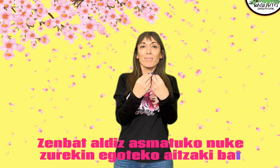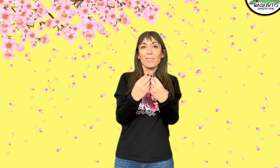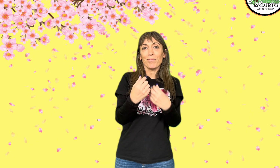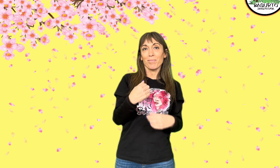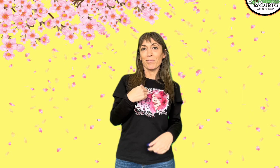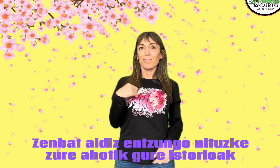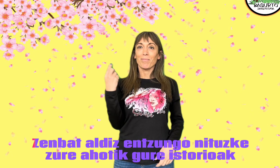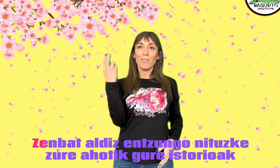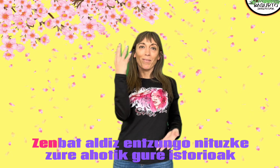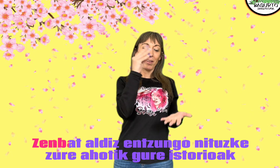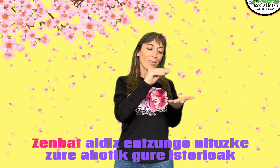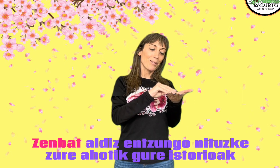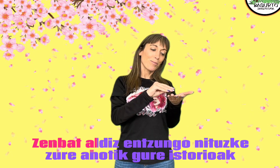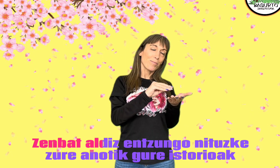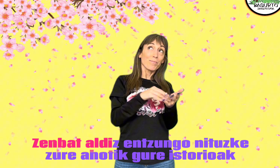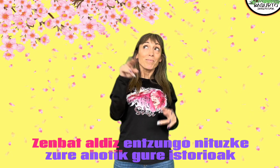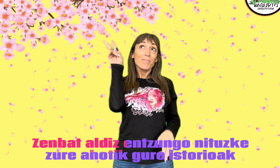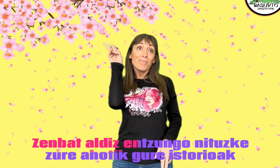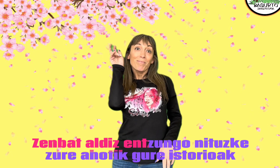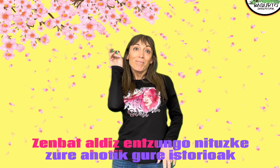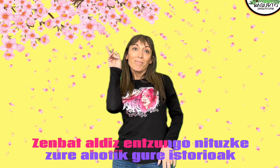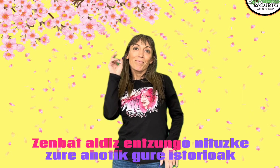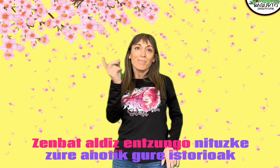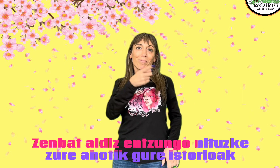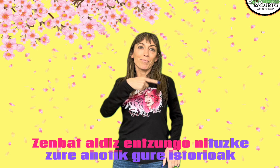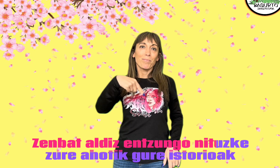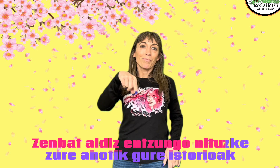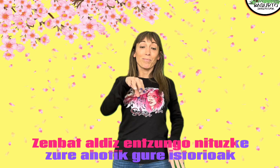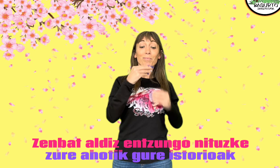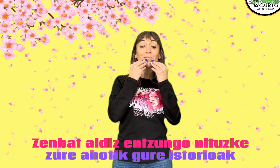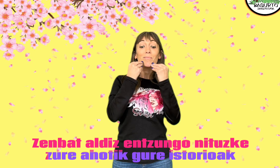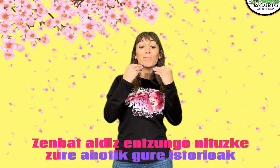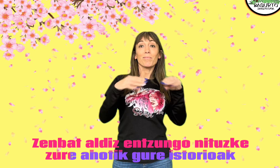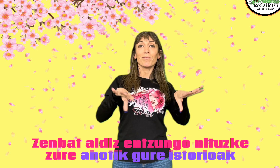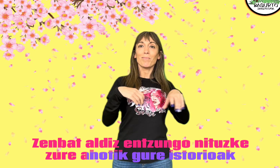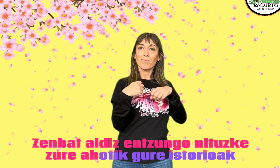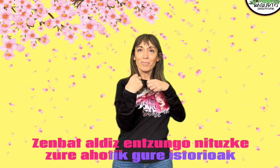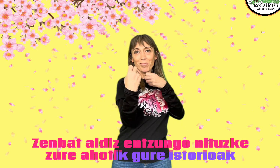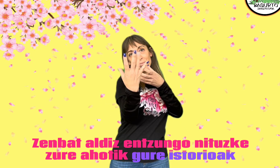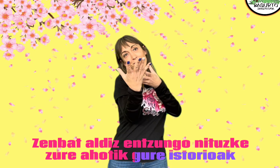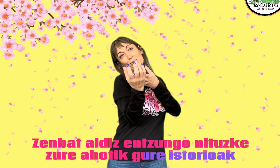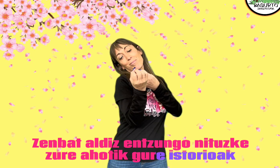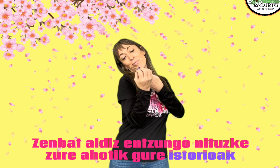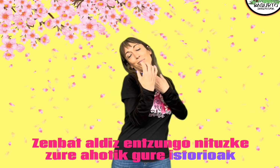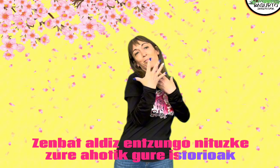Zer bataldiz entzungo nituzke zurea otik gure historioak